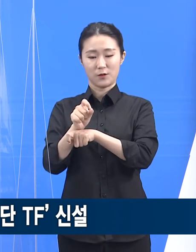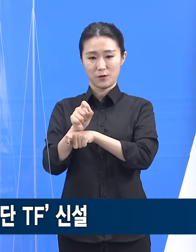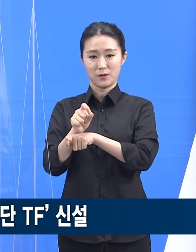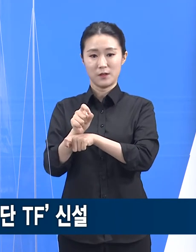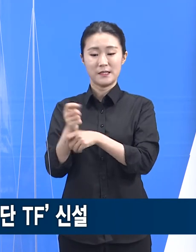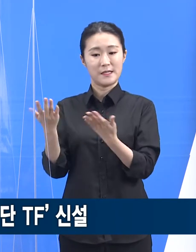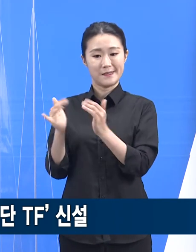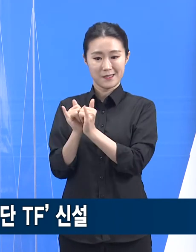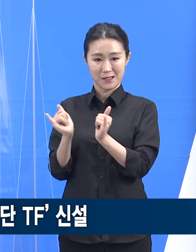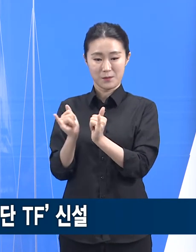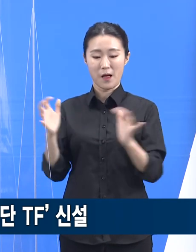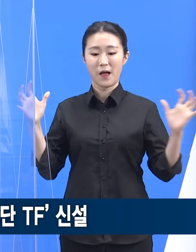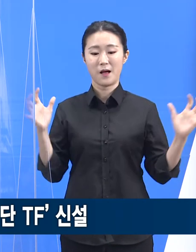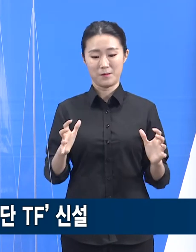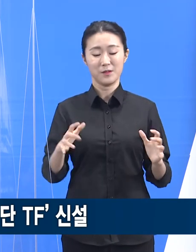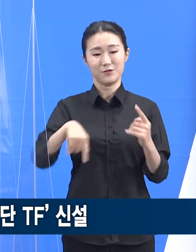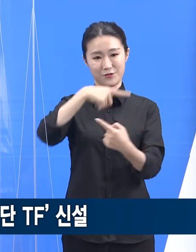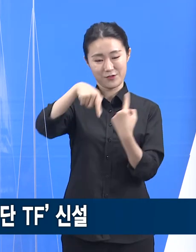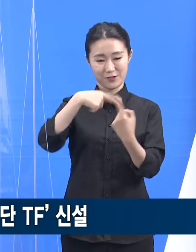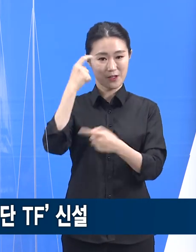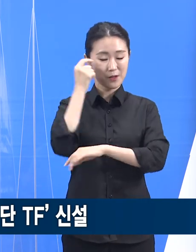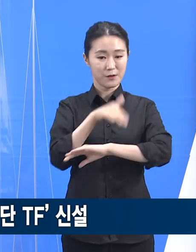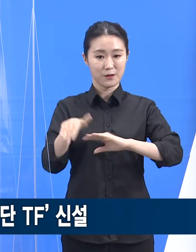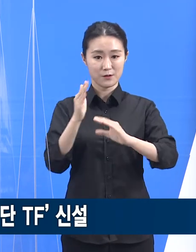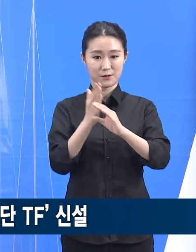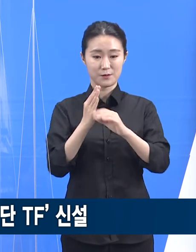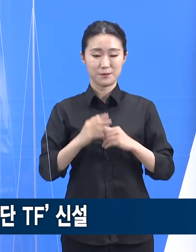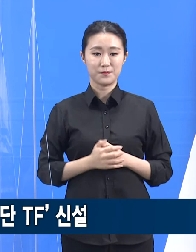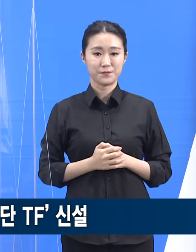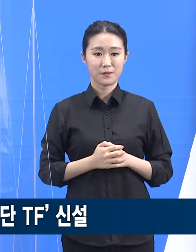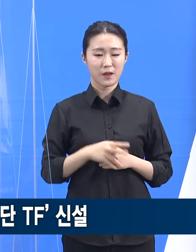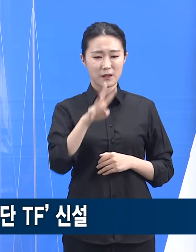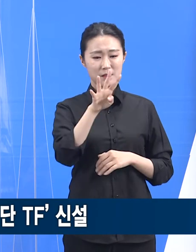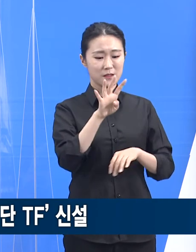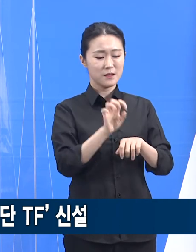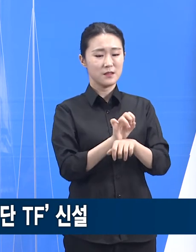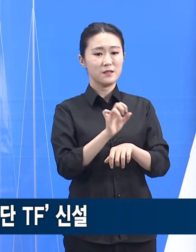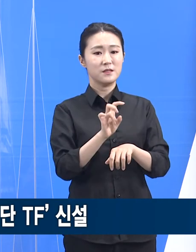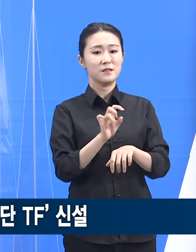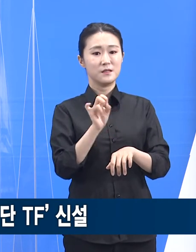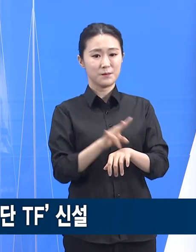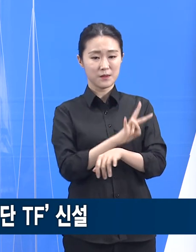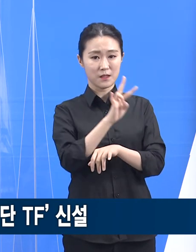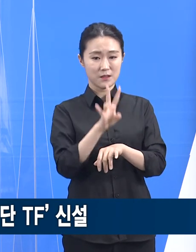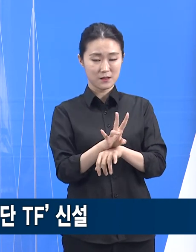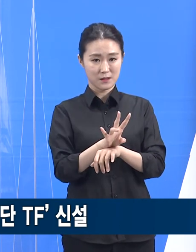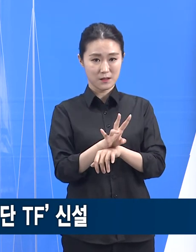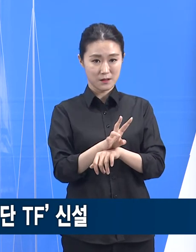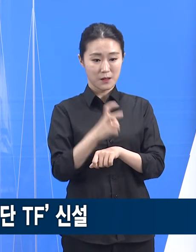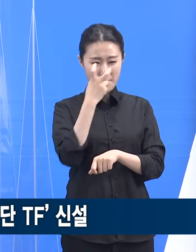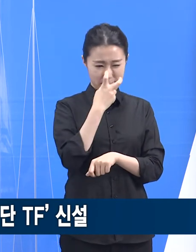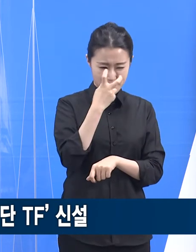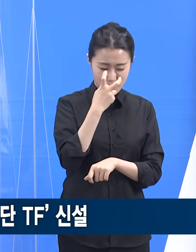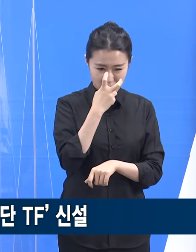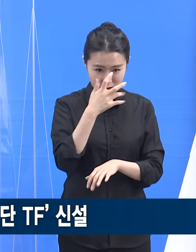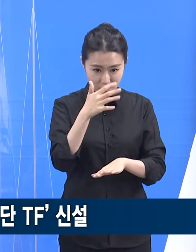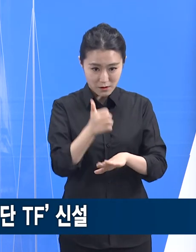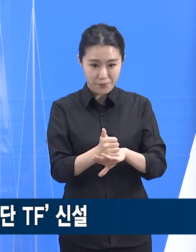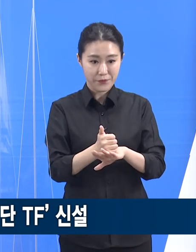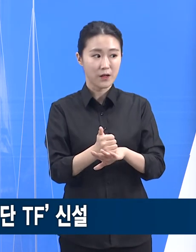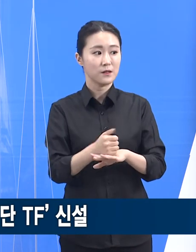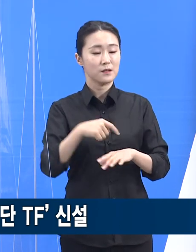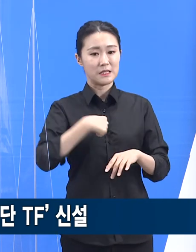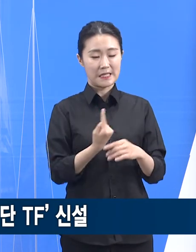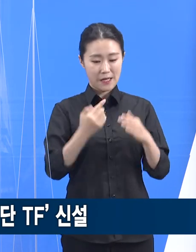주기적인 환자 건강상태 모니터닝 및 24시간 운영 등을 통해 자가치료자가 격리기간 중 안정적으로 보낼 수 있도록